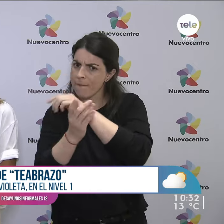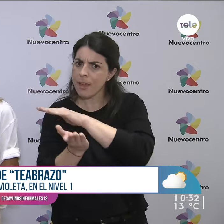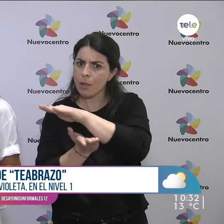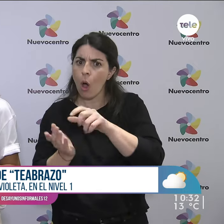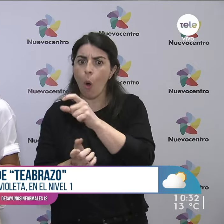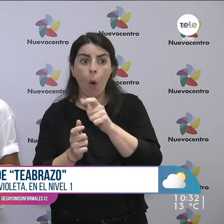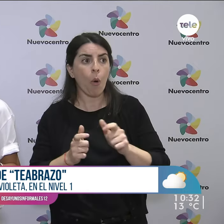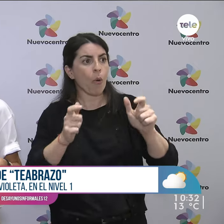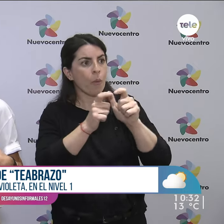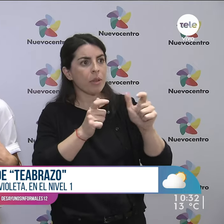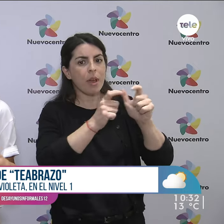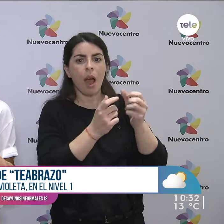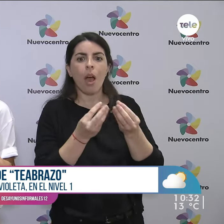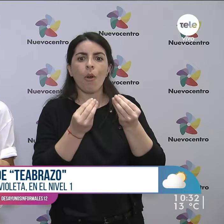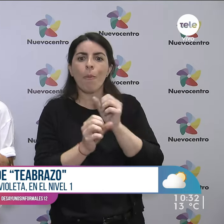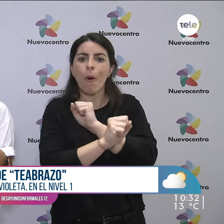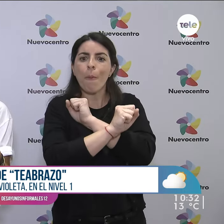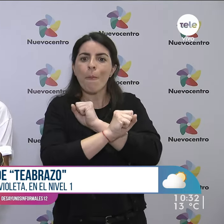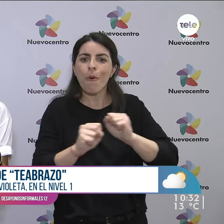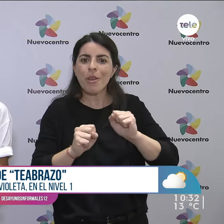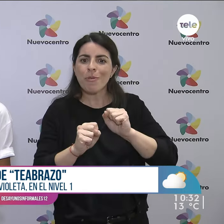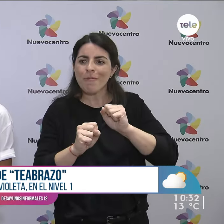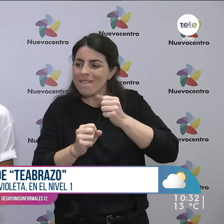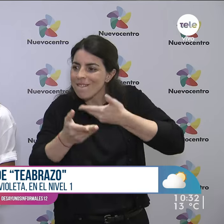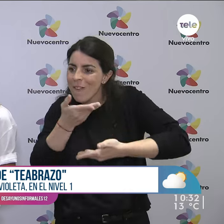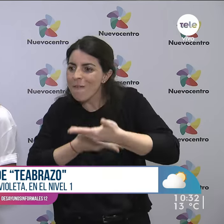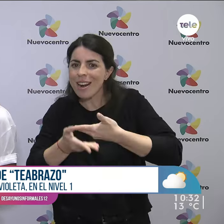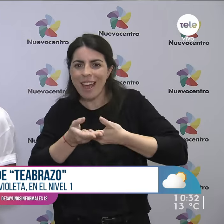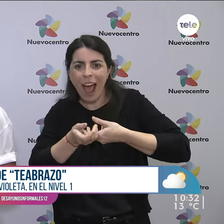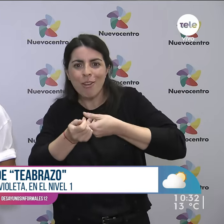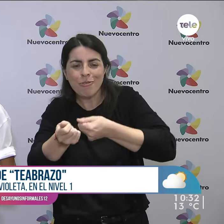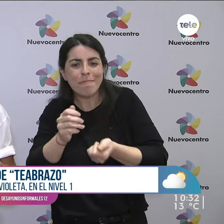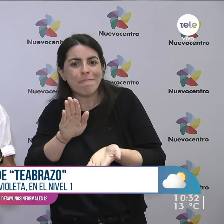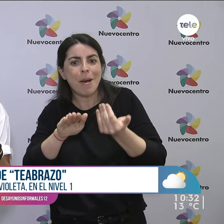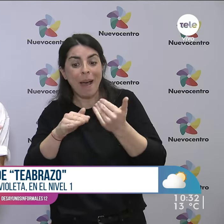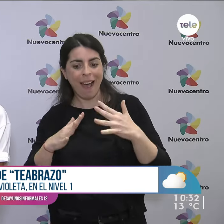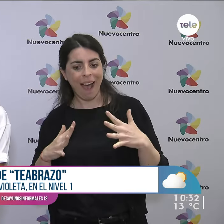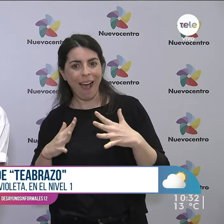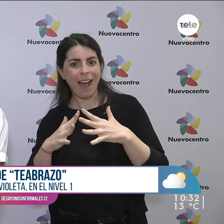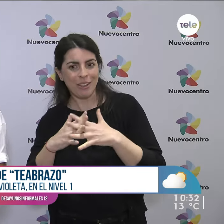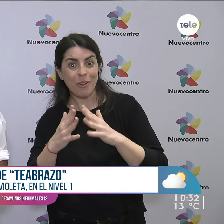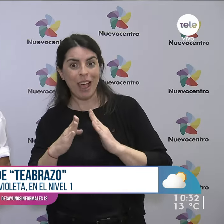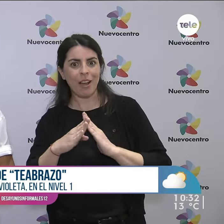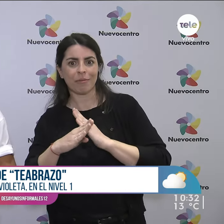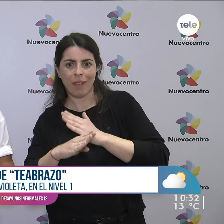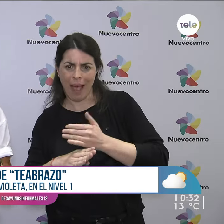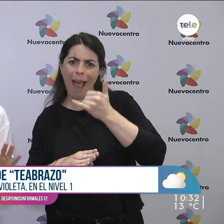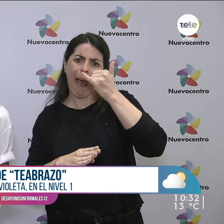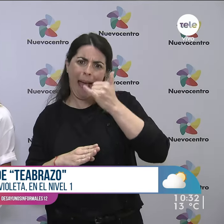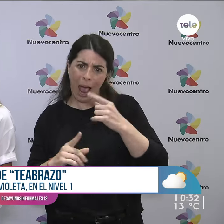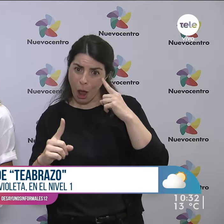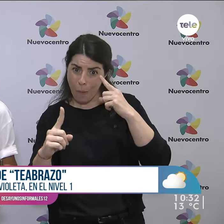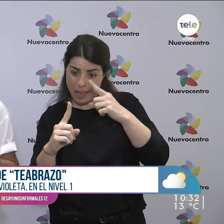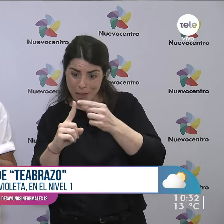acercarnos, para justamente bajar esas barreras y poder ser más accesibles. Nos queda mucho por hacer, sin